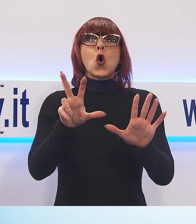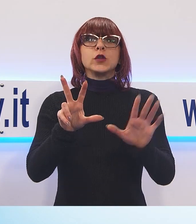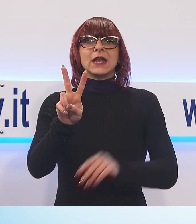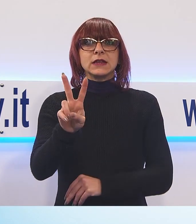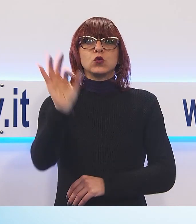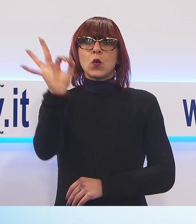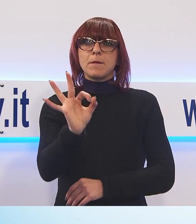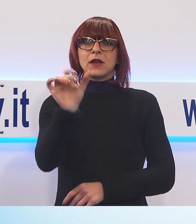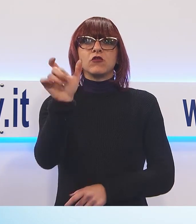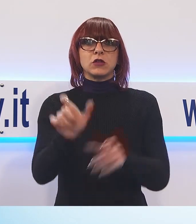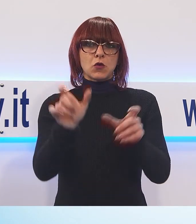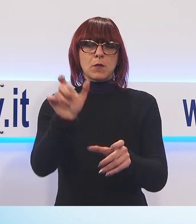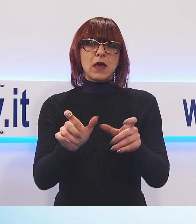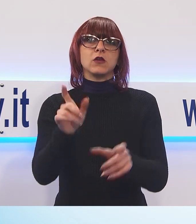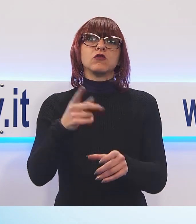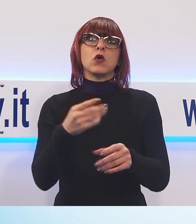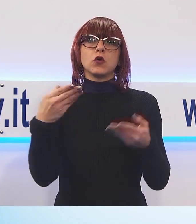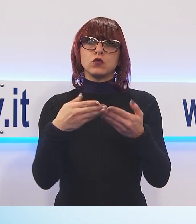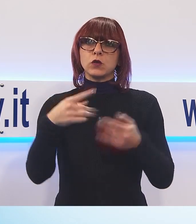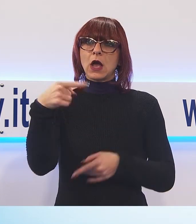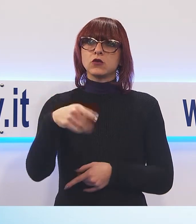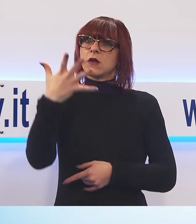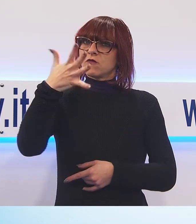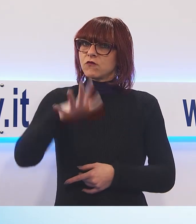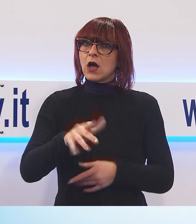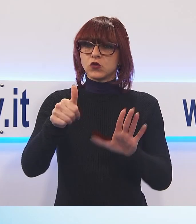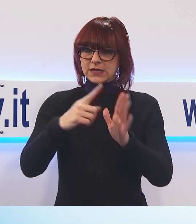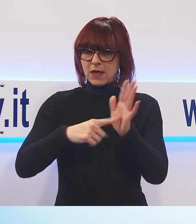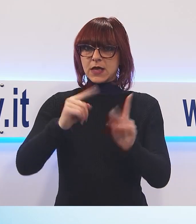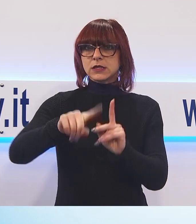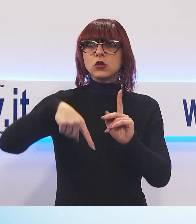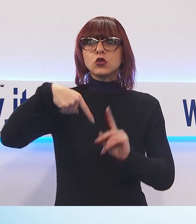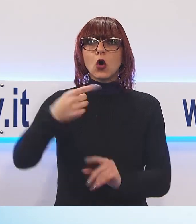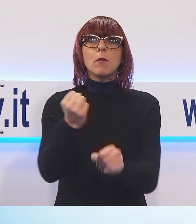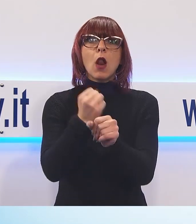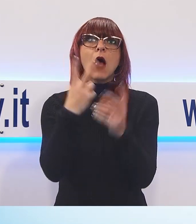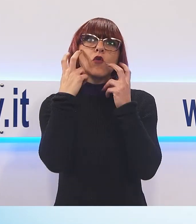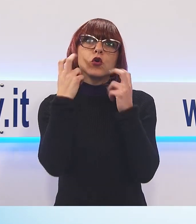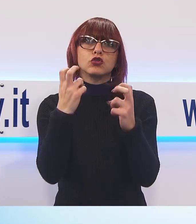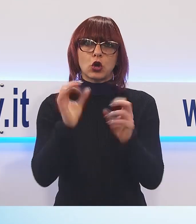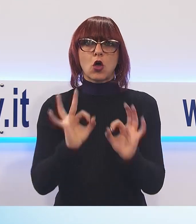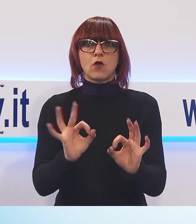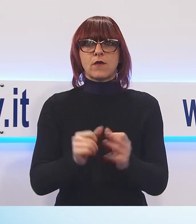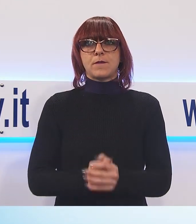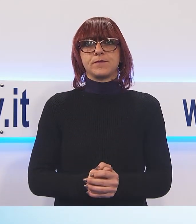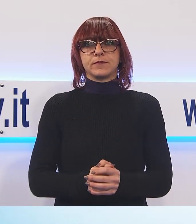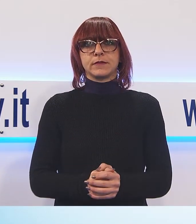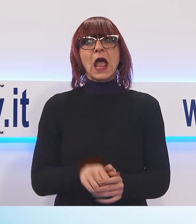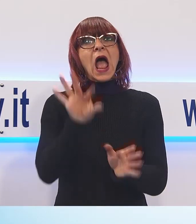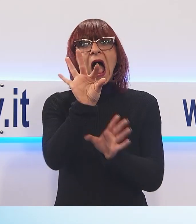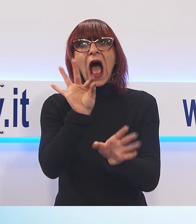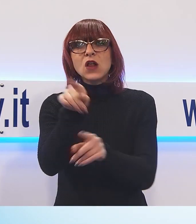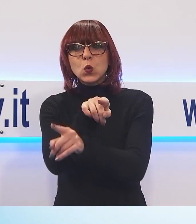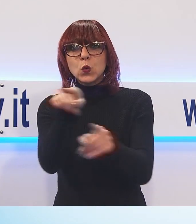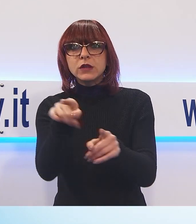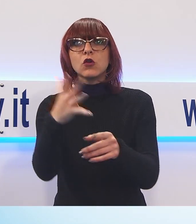dei diplomati lavora a sei mesi dal conseguimento del titolo. In alcuni casi il primo contratto di lavoro sia già al termine